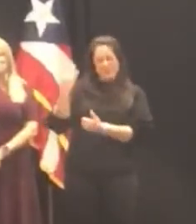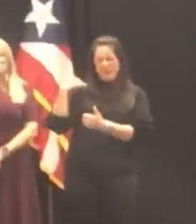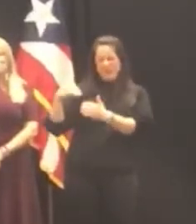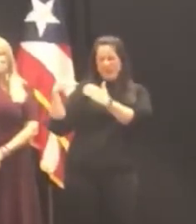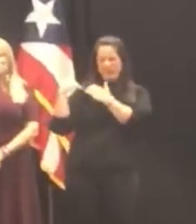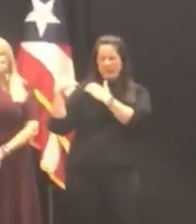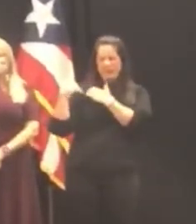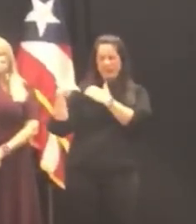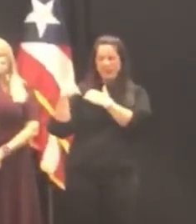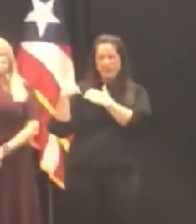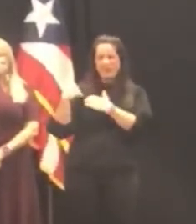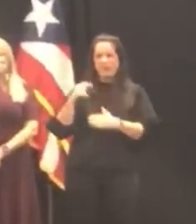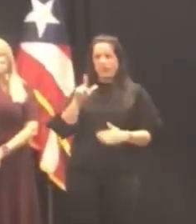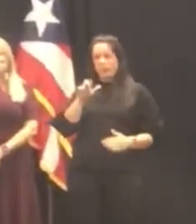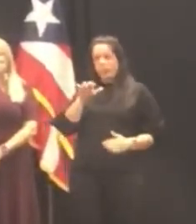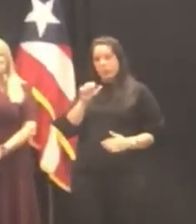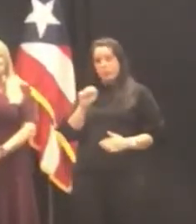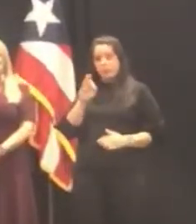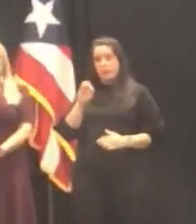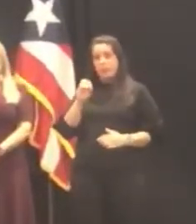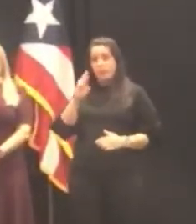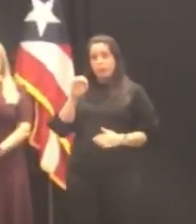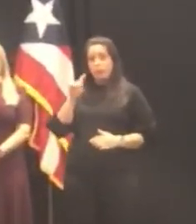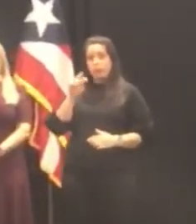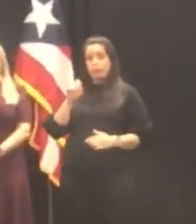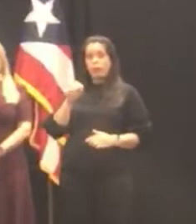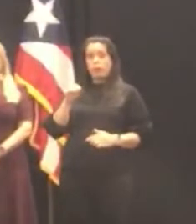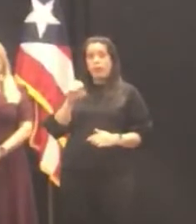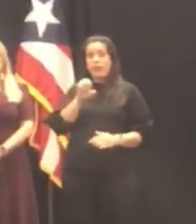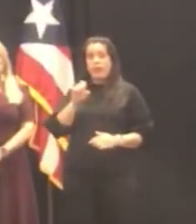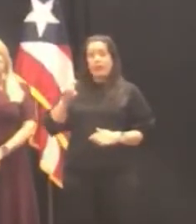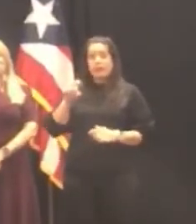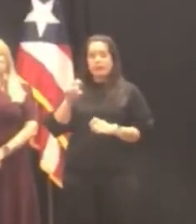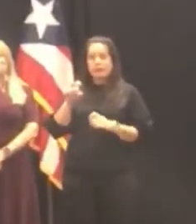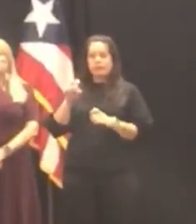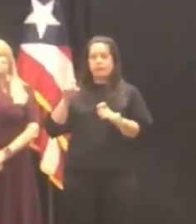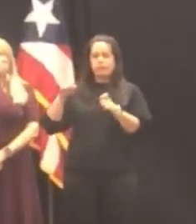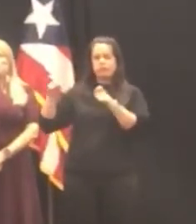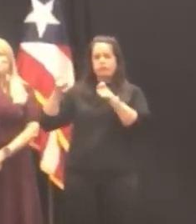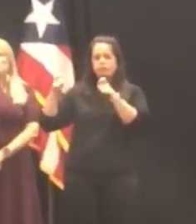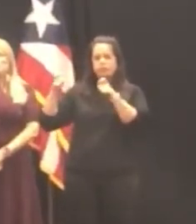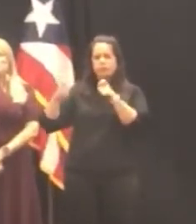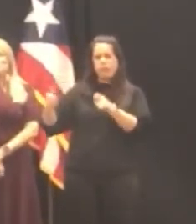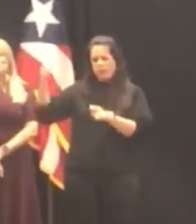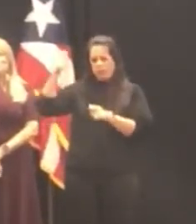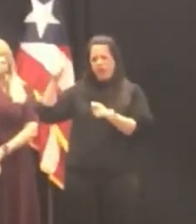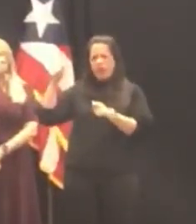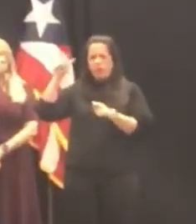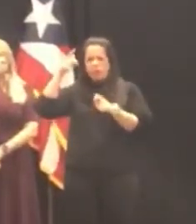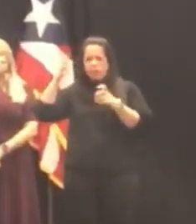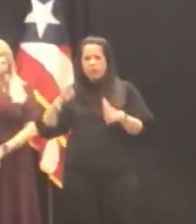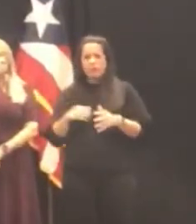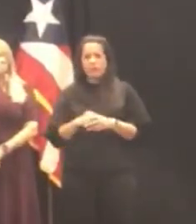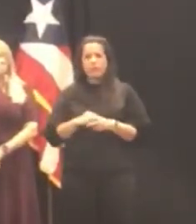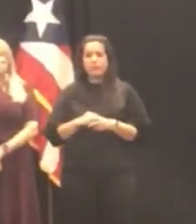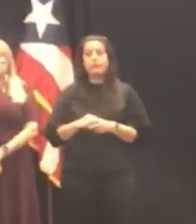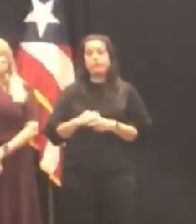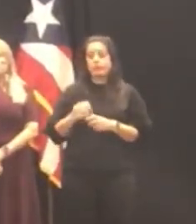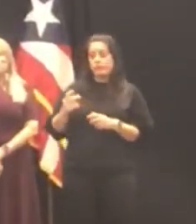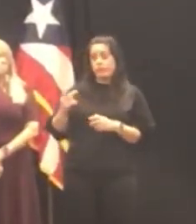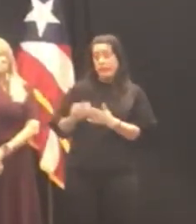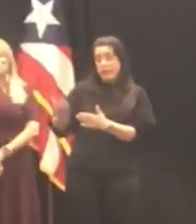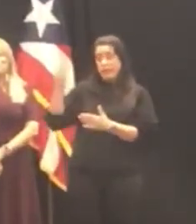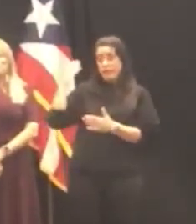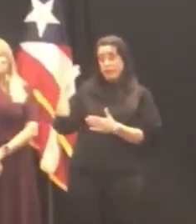el honorable Luis Fortuño y el ex secretario de la gobernación licenciado Marcos Rodríguez Ema quienes en el